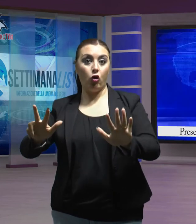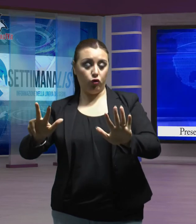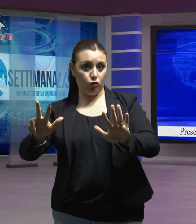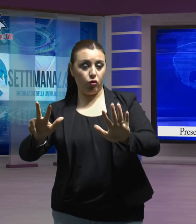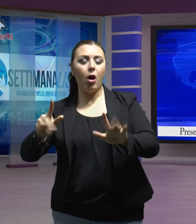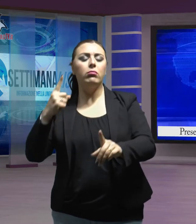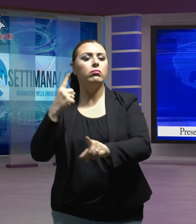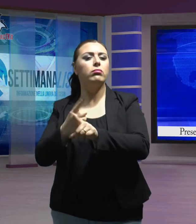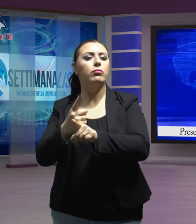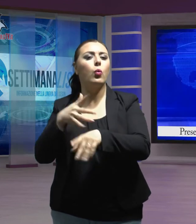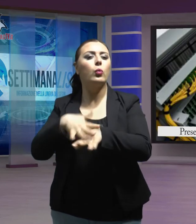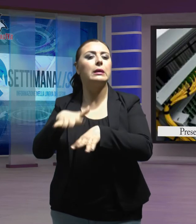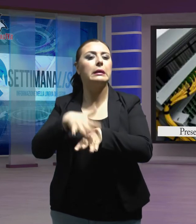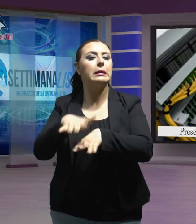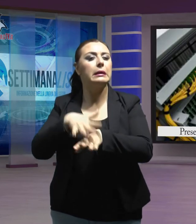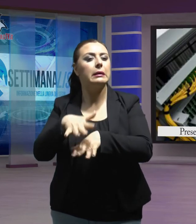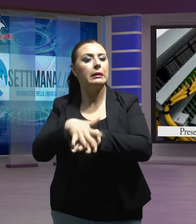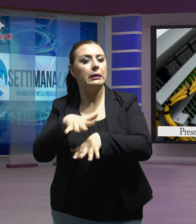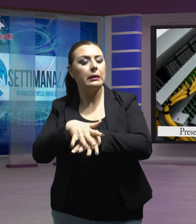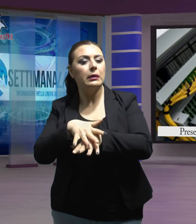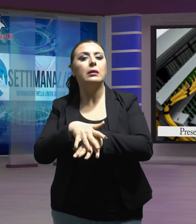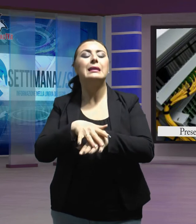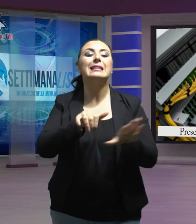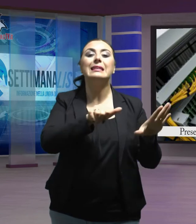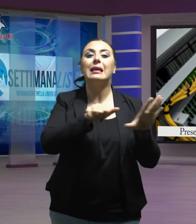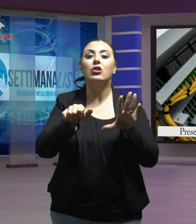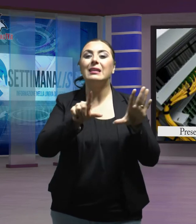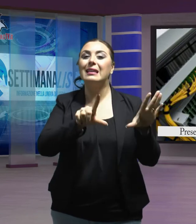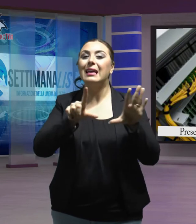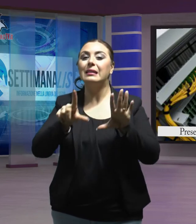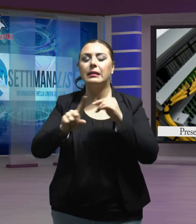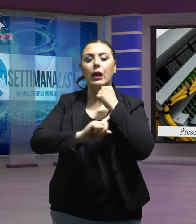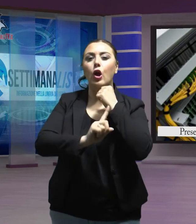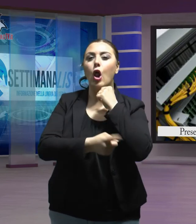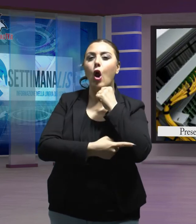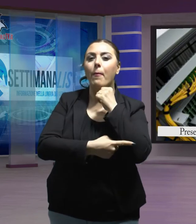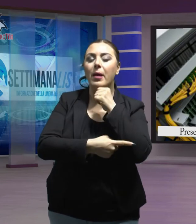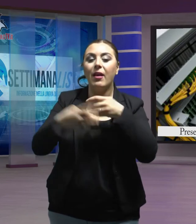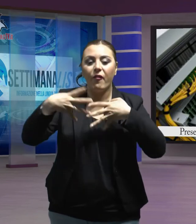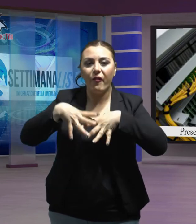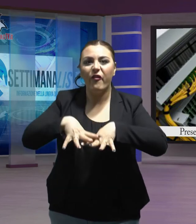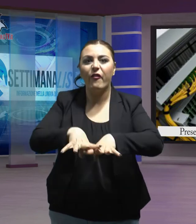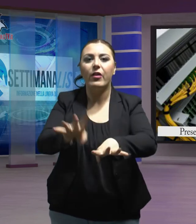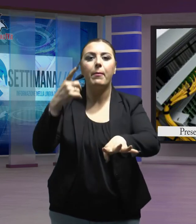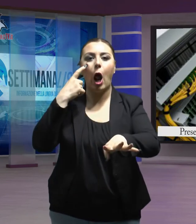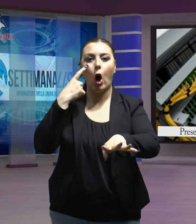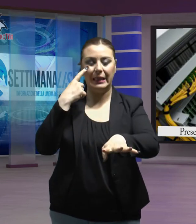'utilizzo di ben 677 chilometri di fibra ottica per un